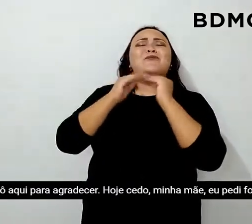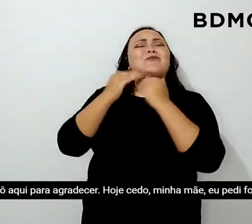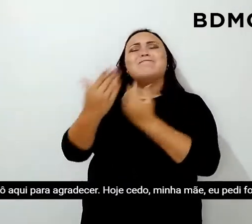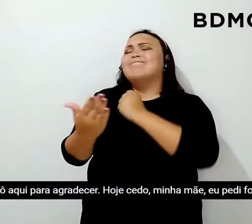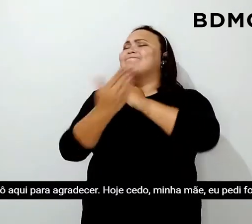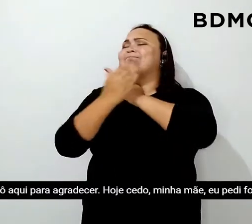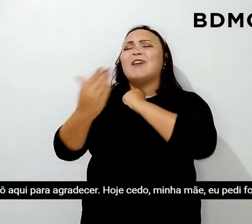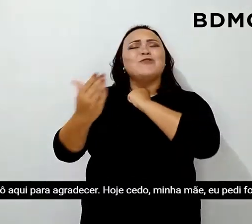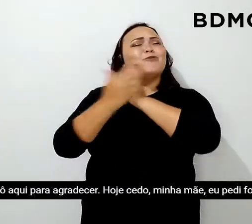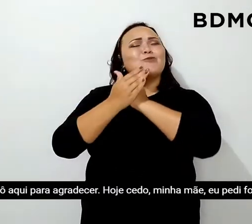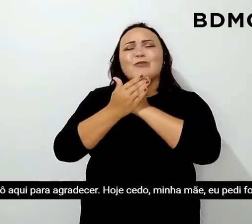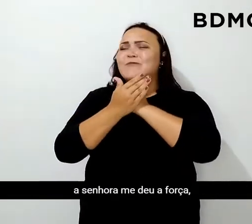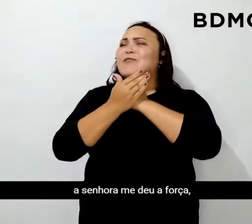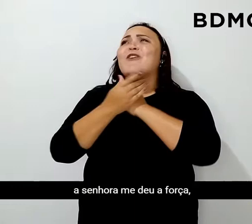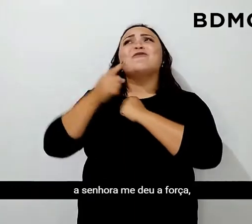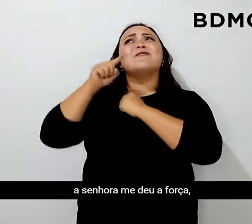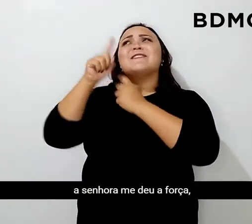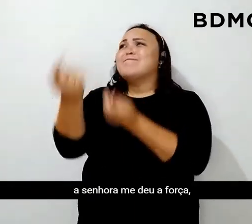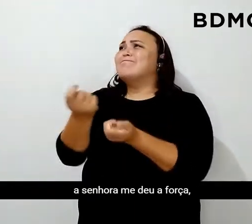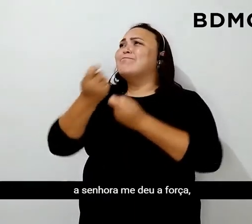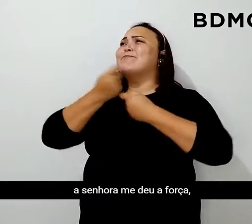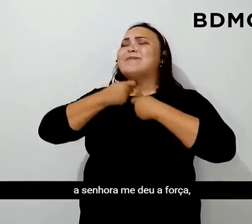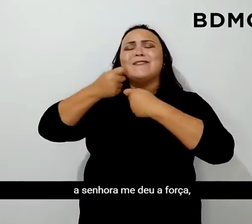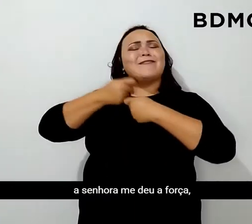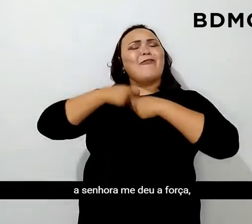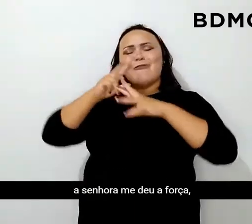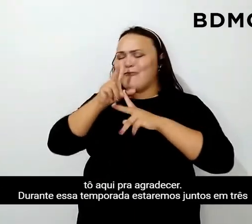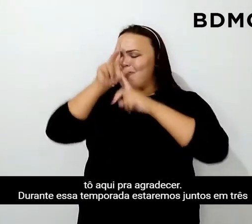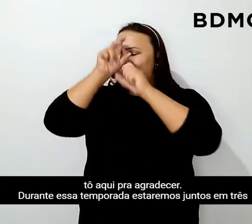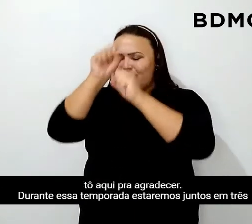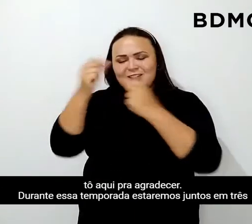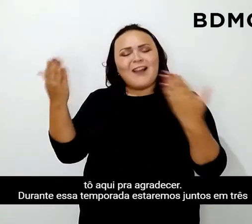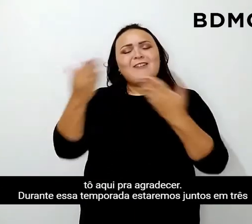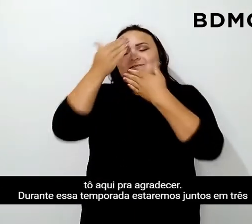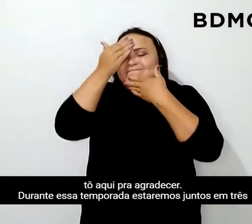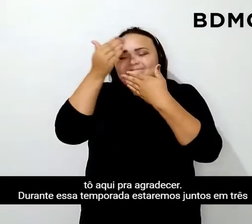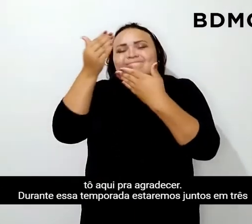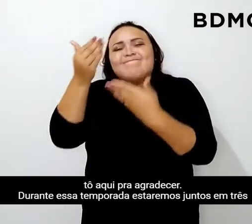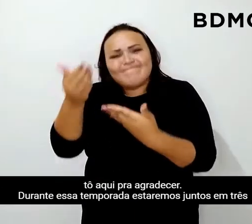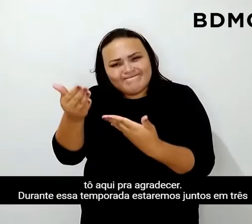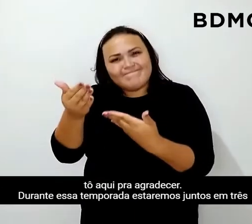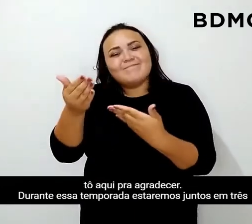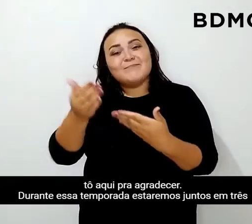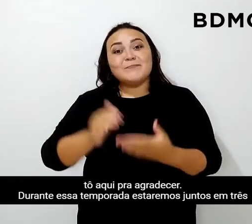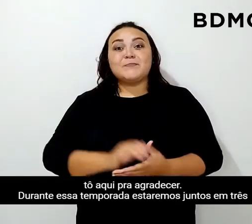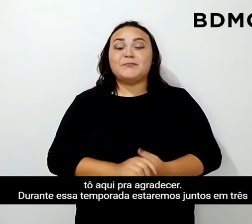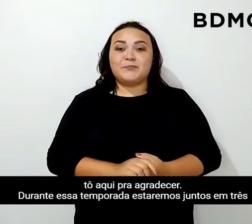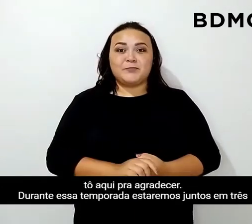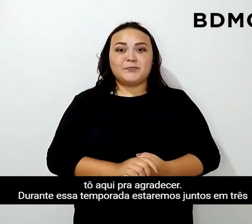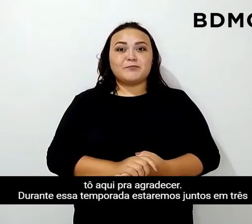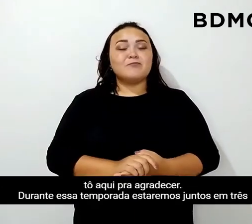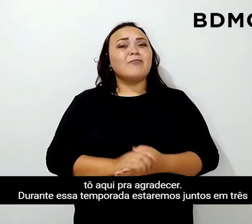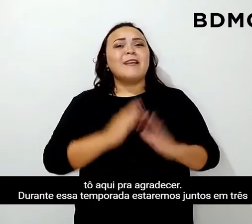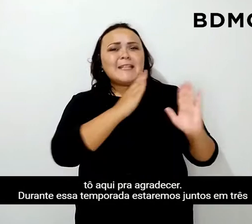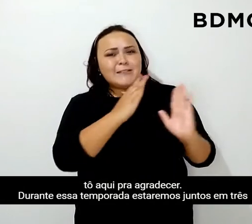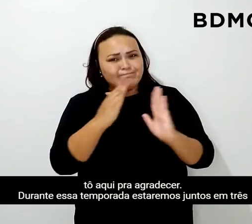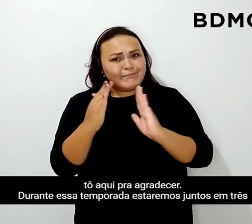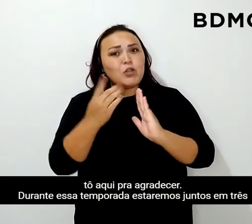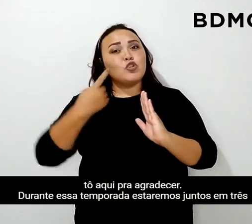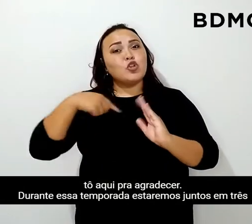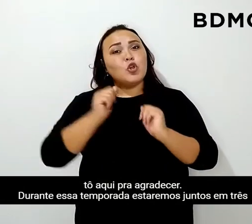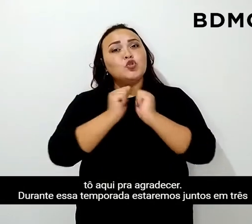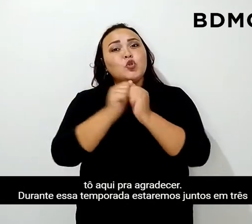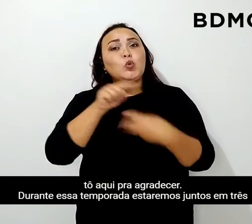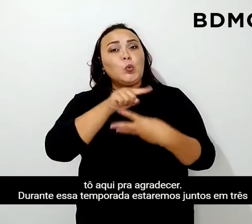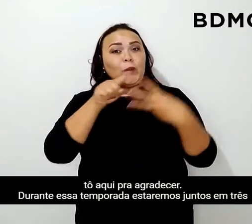minha mãe, eu pedi força. A Senhora me deu a força, tô aqui pra agradecer. Durante essa temporada,